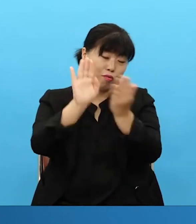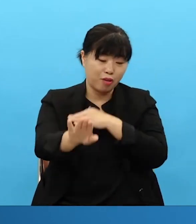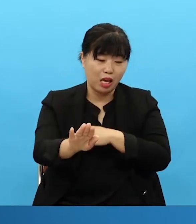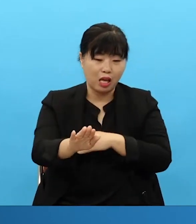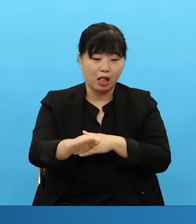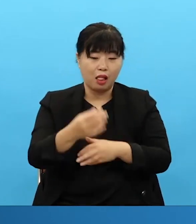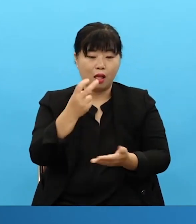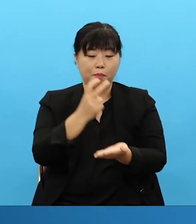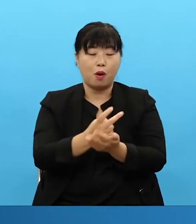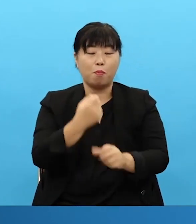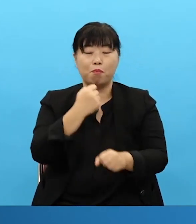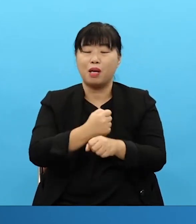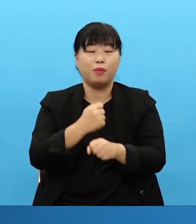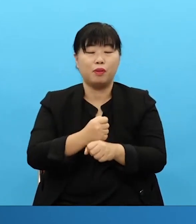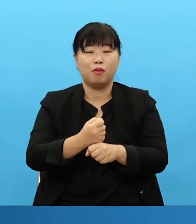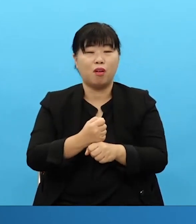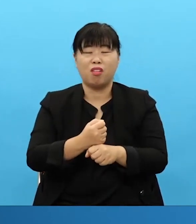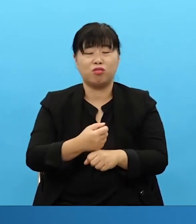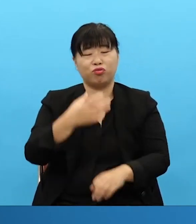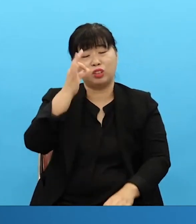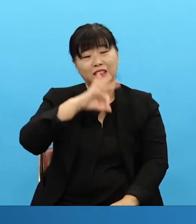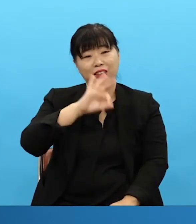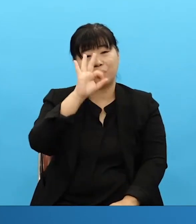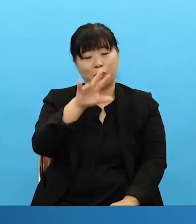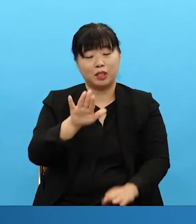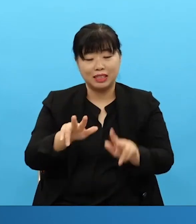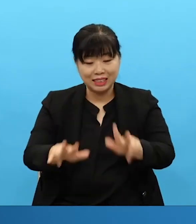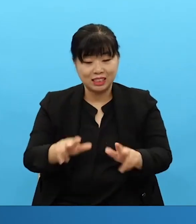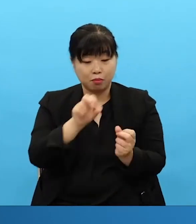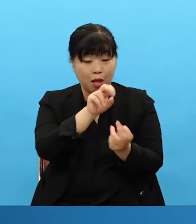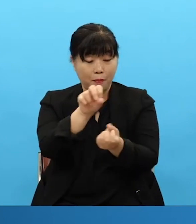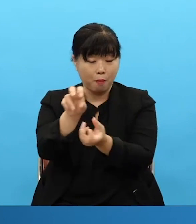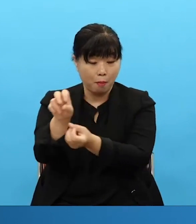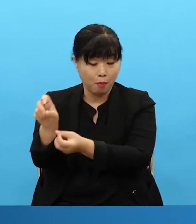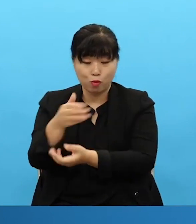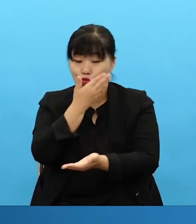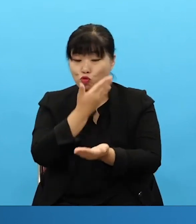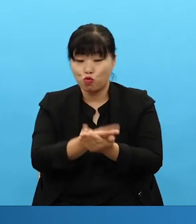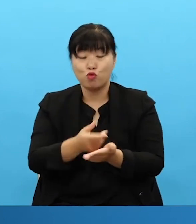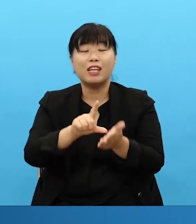only after an accident breaks down do they go about trying to fix the law. But right now we're at age where everything is delivered.